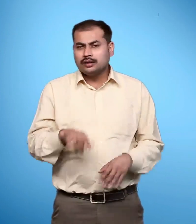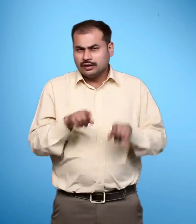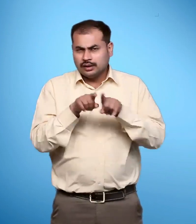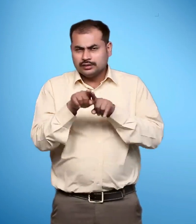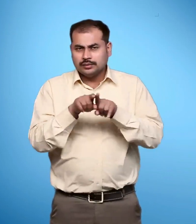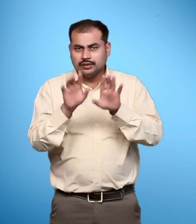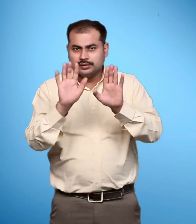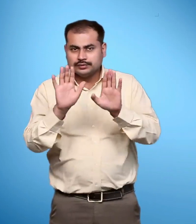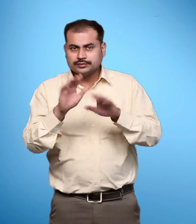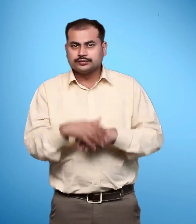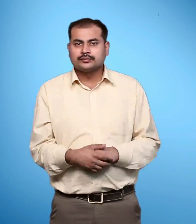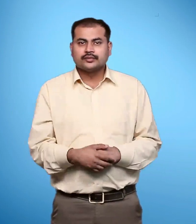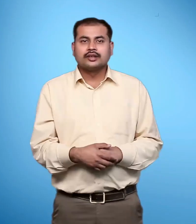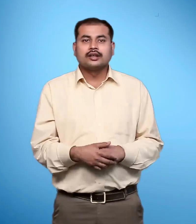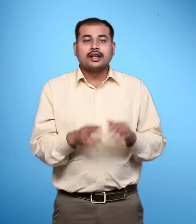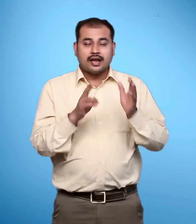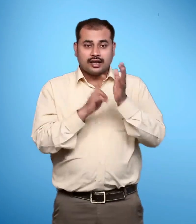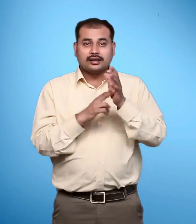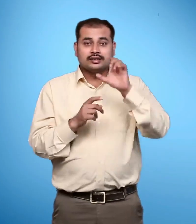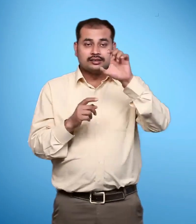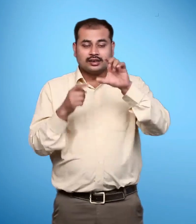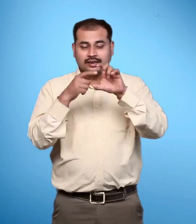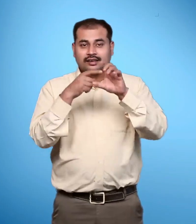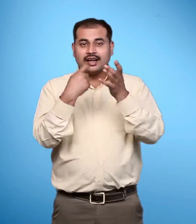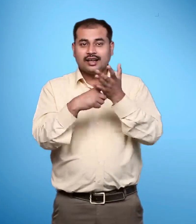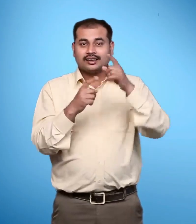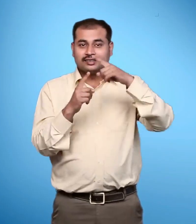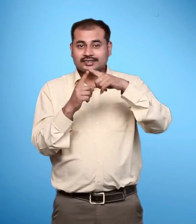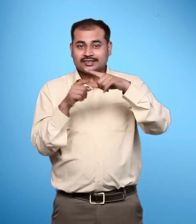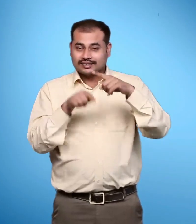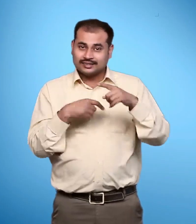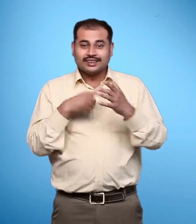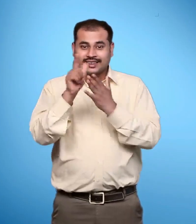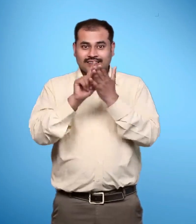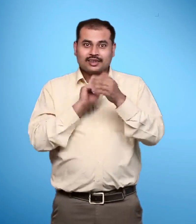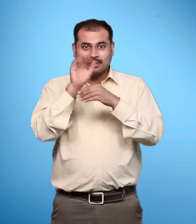उदाहरन के लिए N.C.E.R.T. को भीजे गए लिफावे पर लिखा अंक है